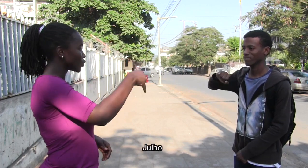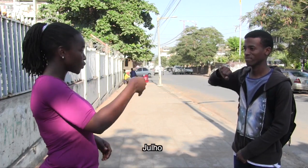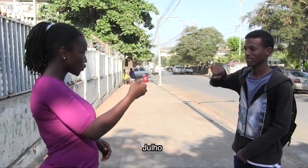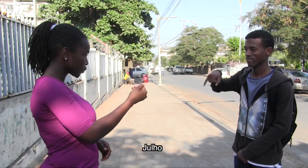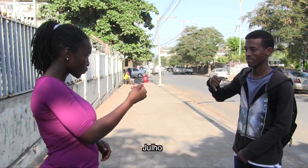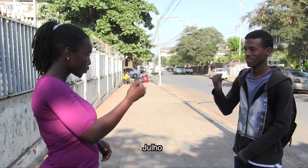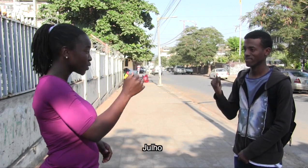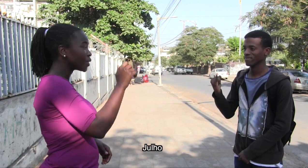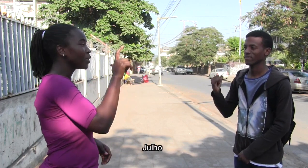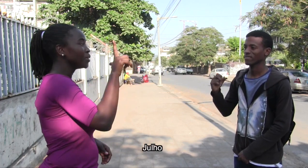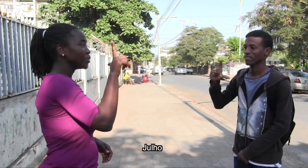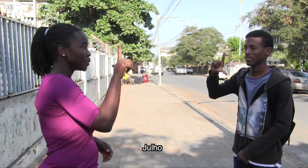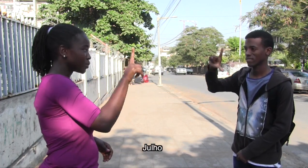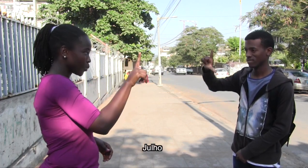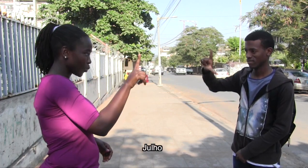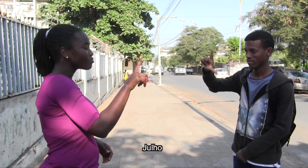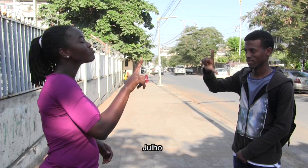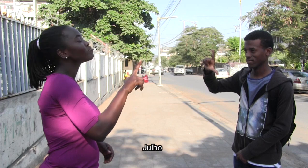Julho